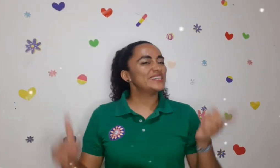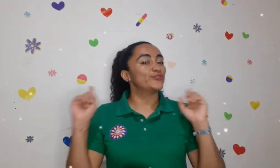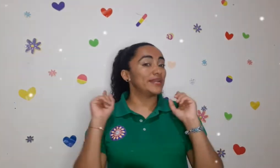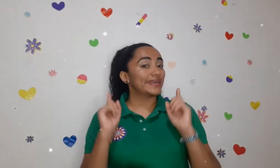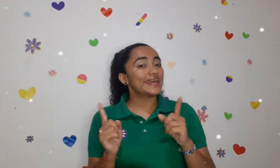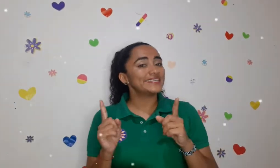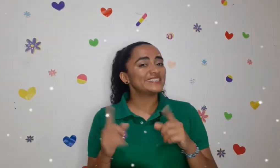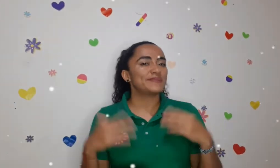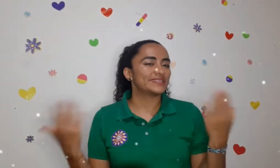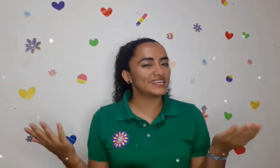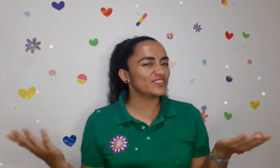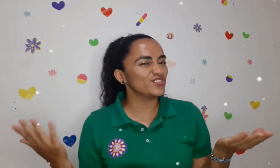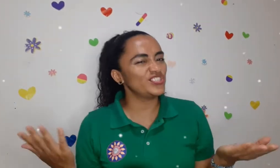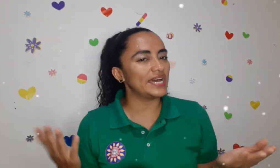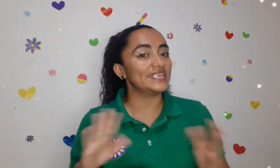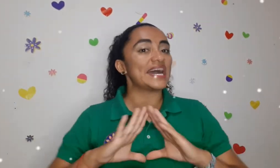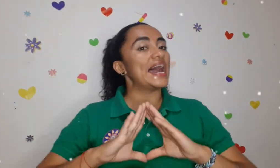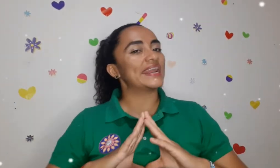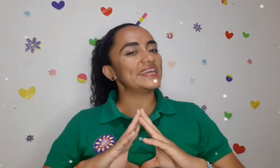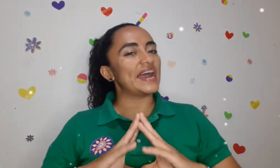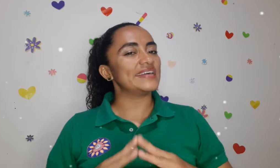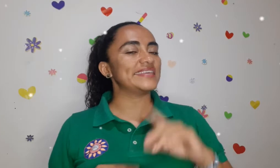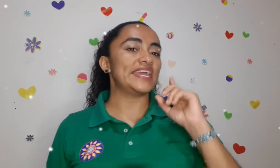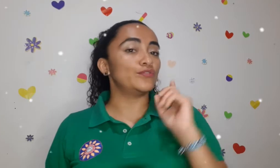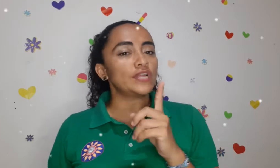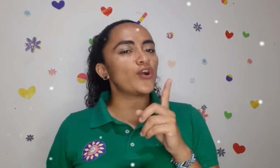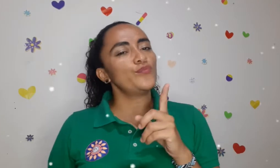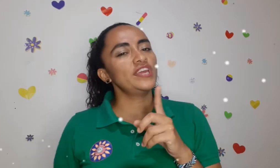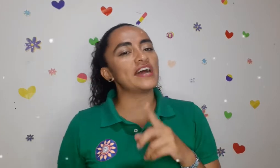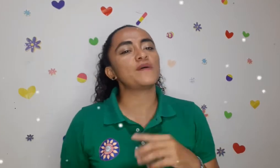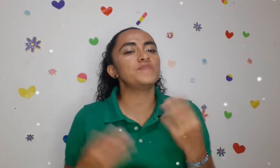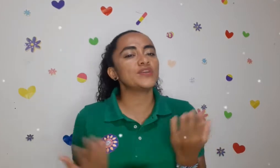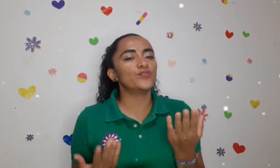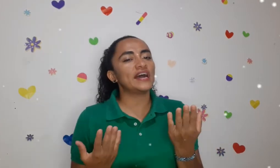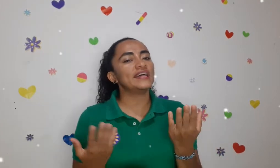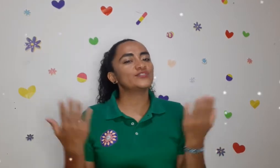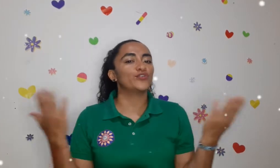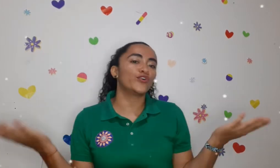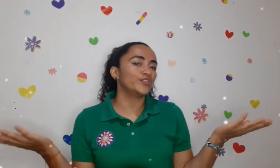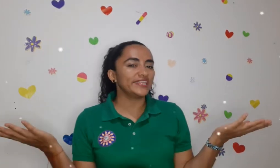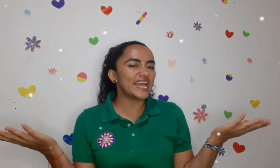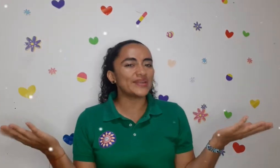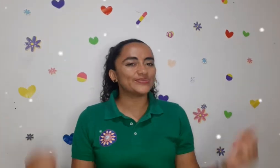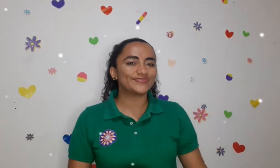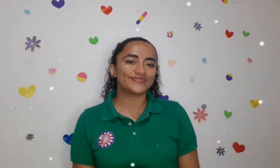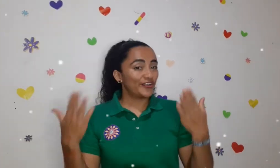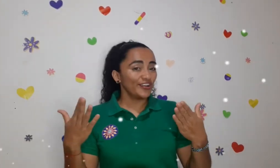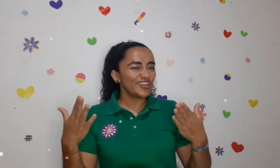son aquellas prácticas sociales arraigadas en una comunidad vinculadas con lo cotidiano, con los